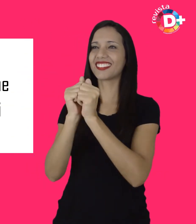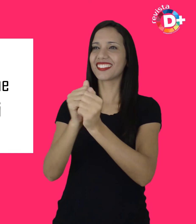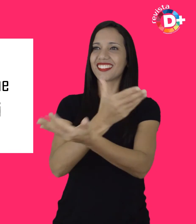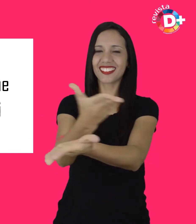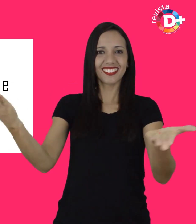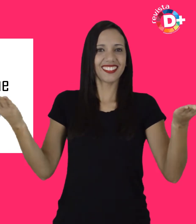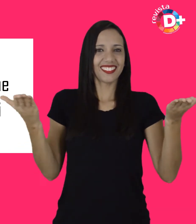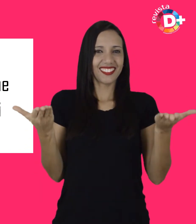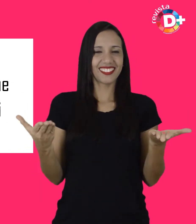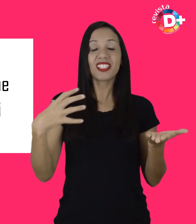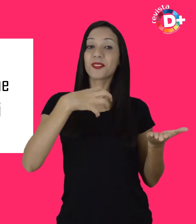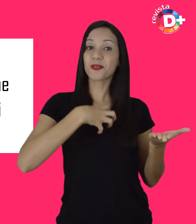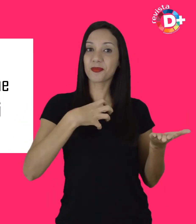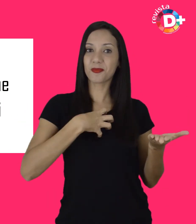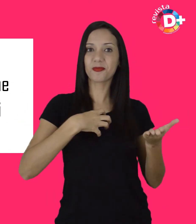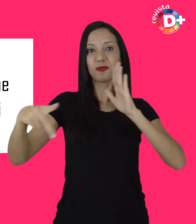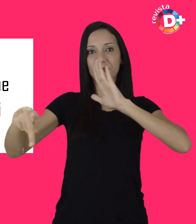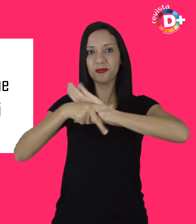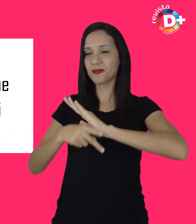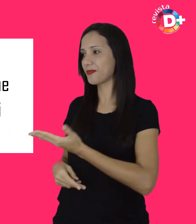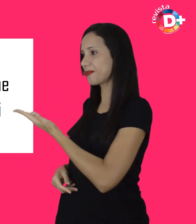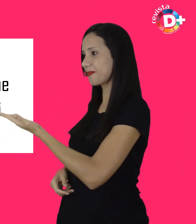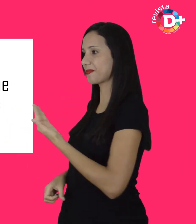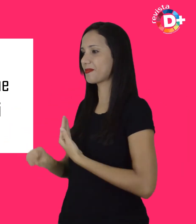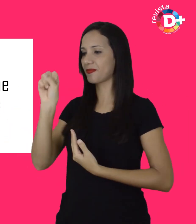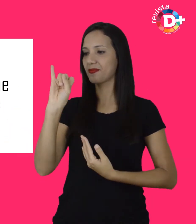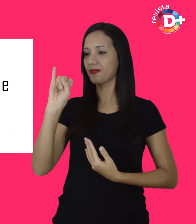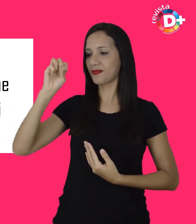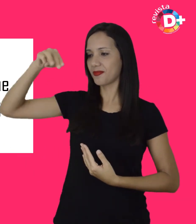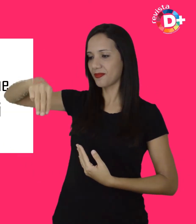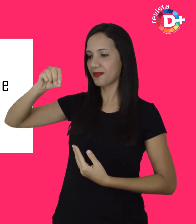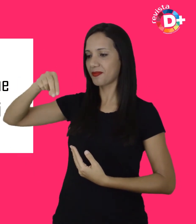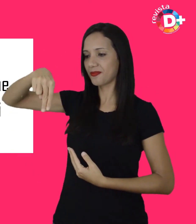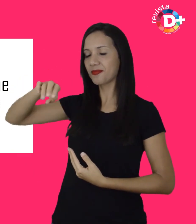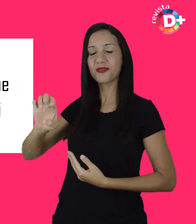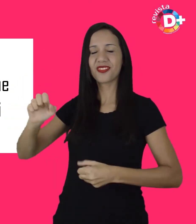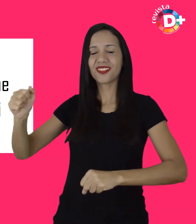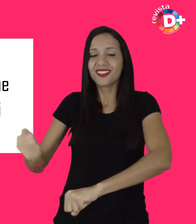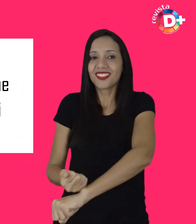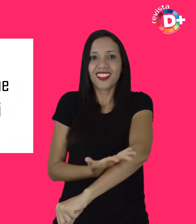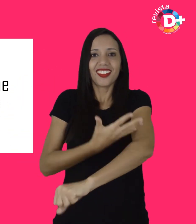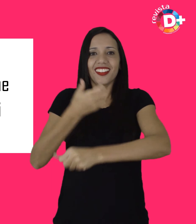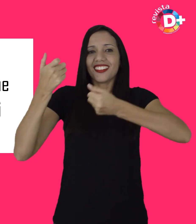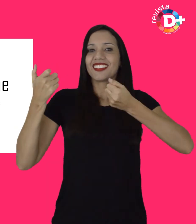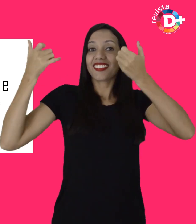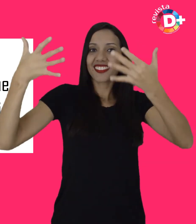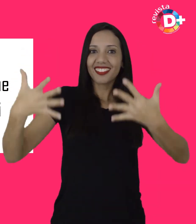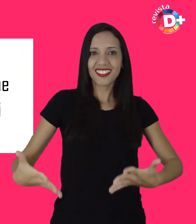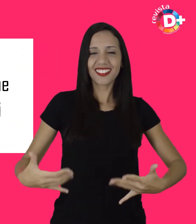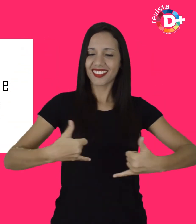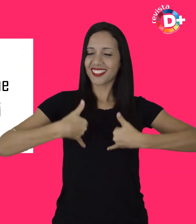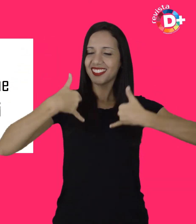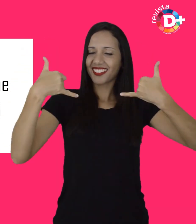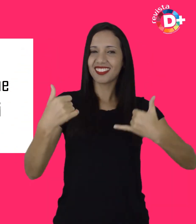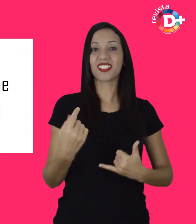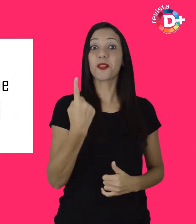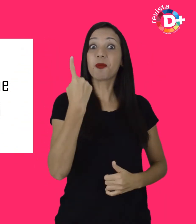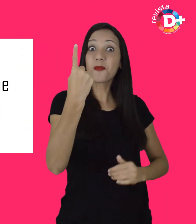assim que Simone Berti descreve sua emoção ao falar sobre o aniversário de uma década do Instituto